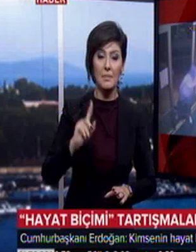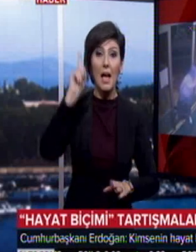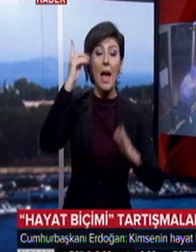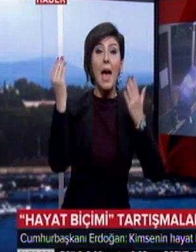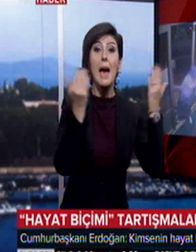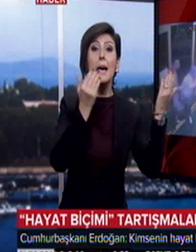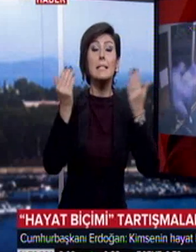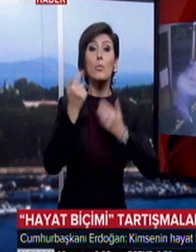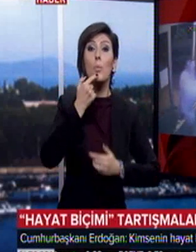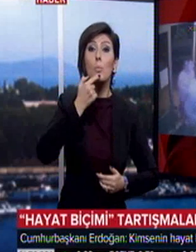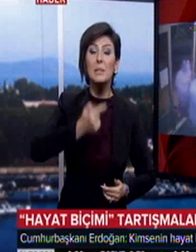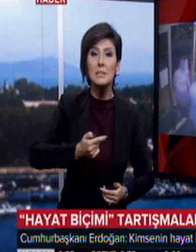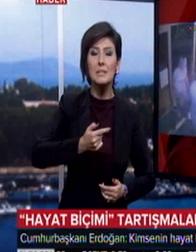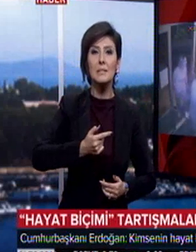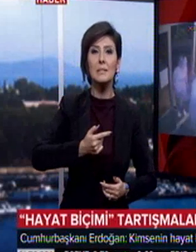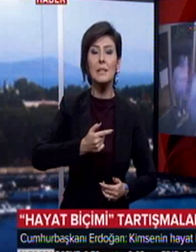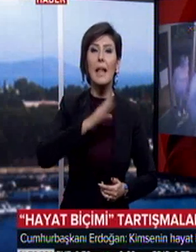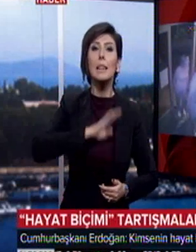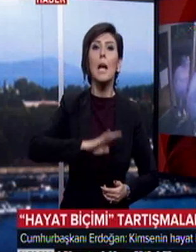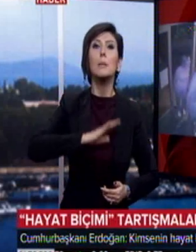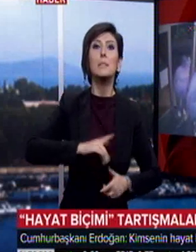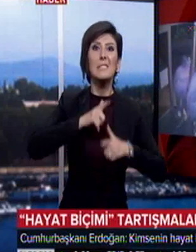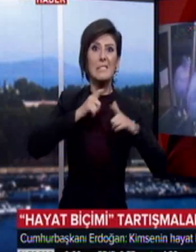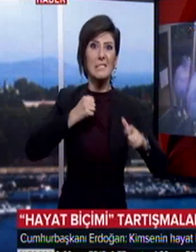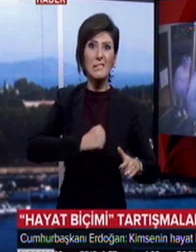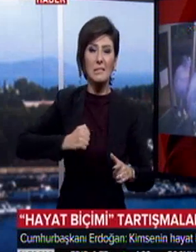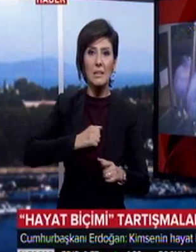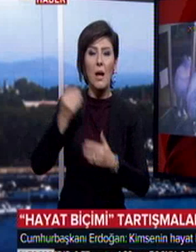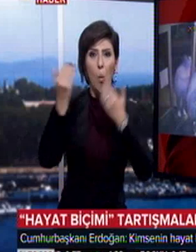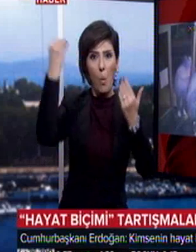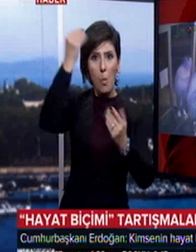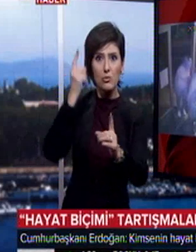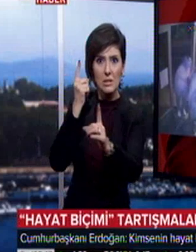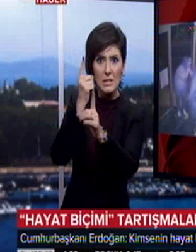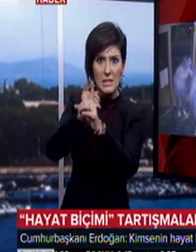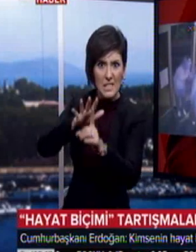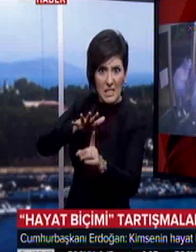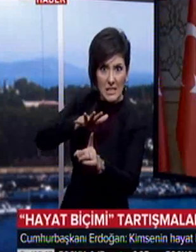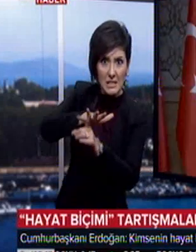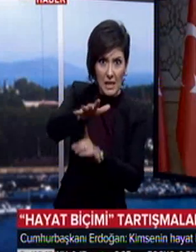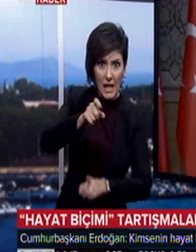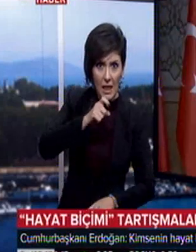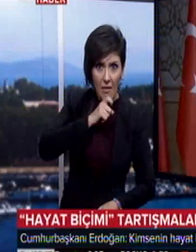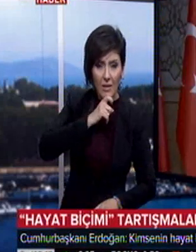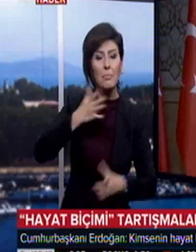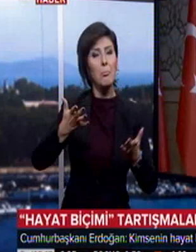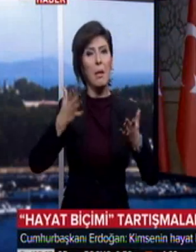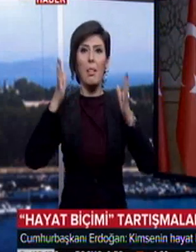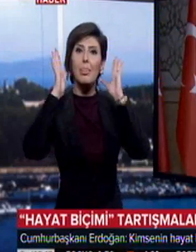tahammül edemeyenlerin müezzinin üzerine yürümesi ne kadar yanlışsa namaz kılmayana karşı